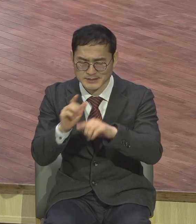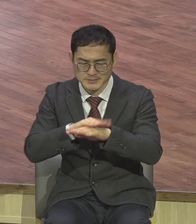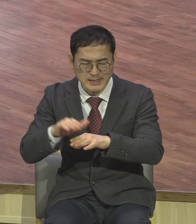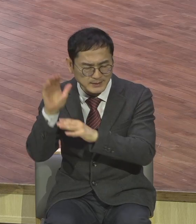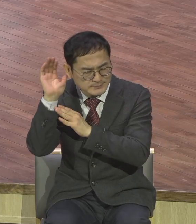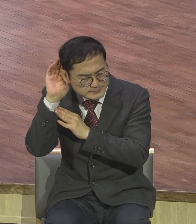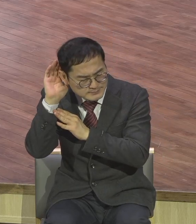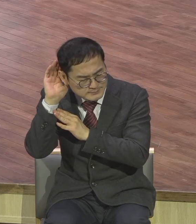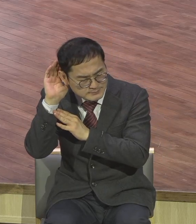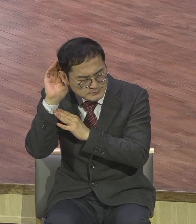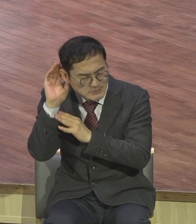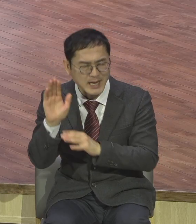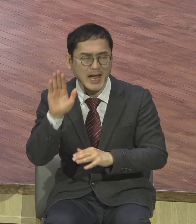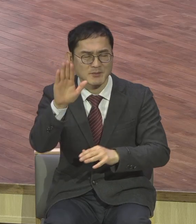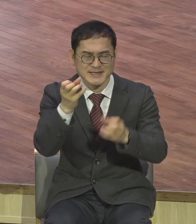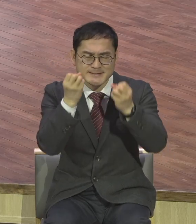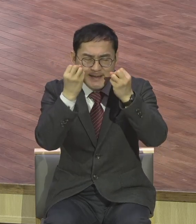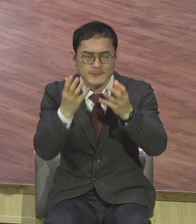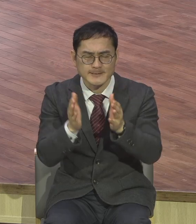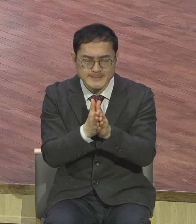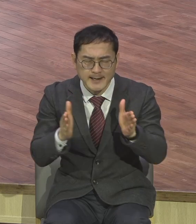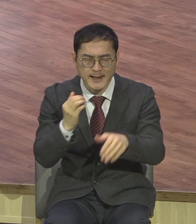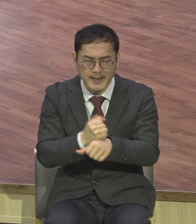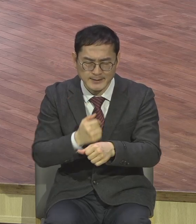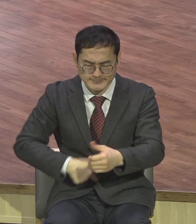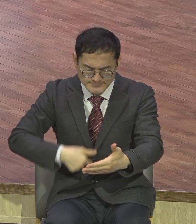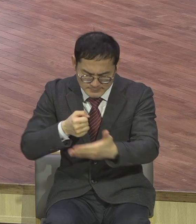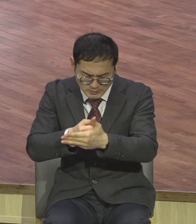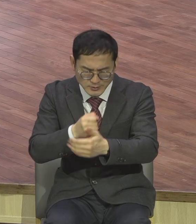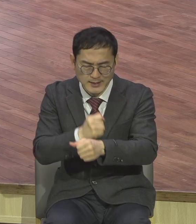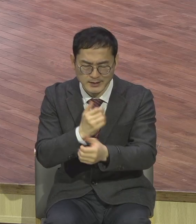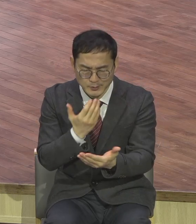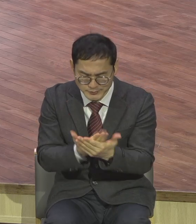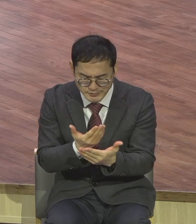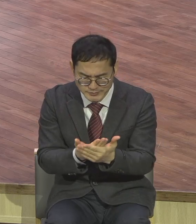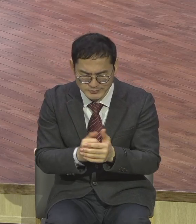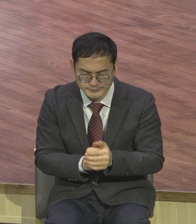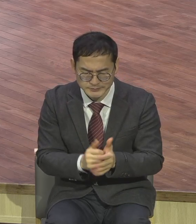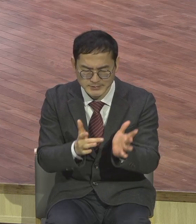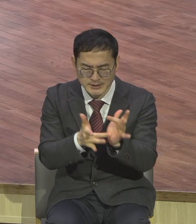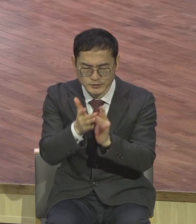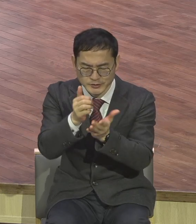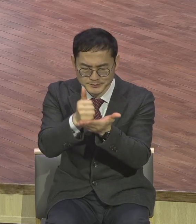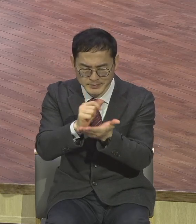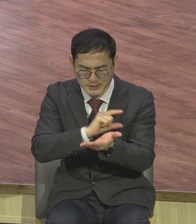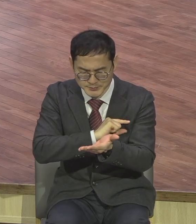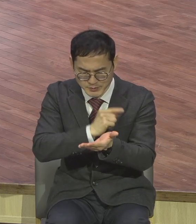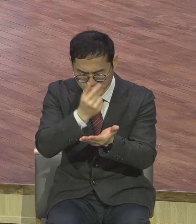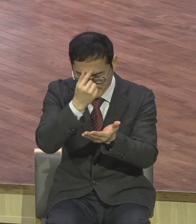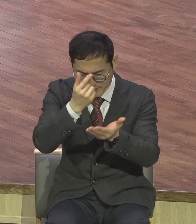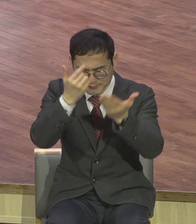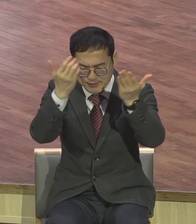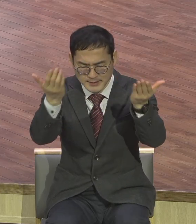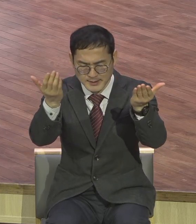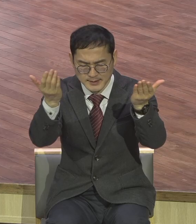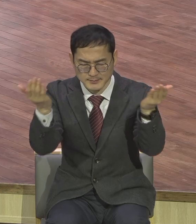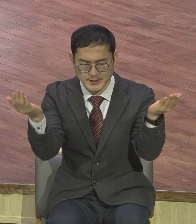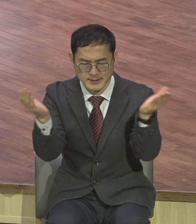앞에서 새로운 삶이 시작되는 시간표가 되게 하야 조옵사서 예수의 손 받들어 기도합니다 아멘